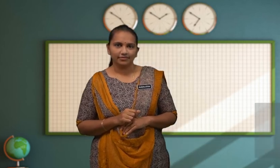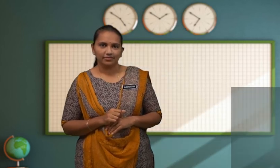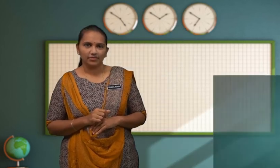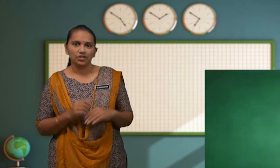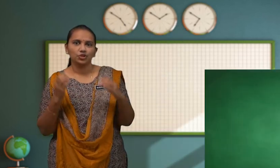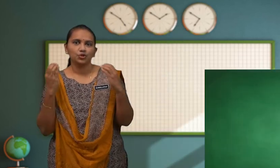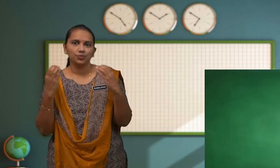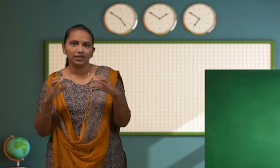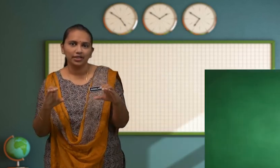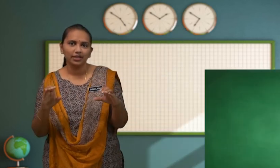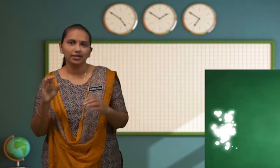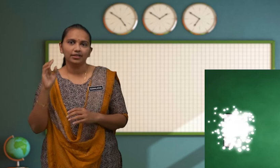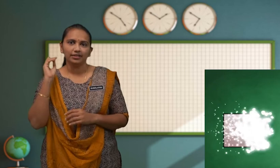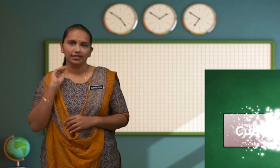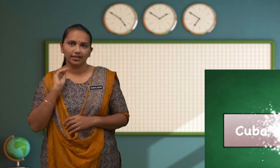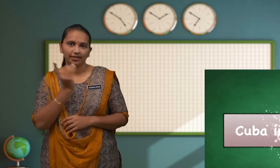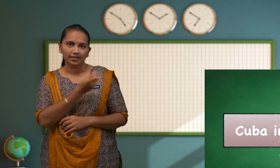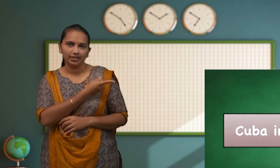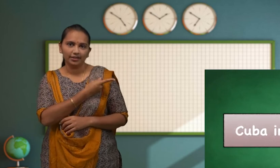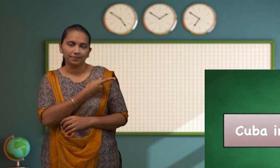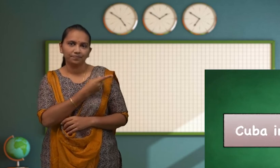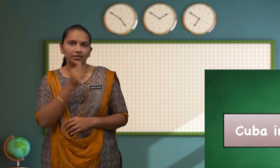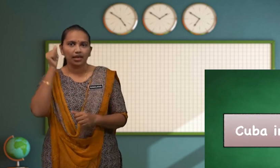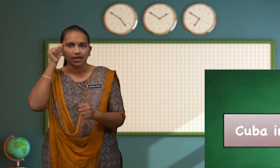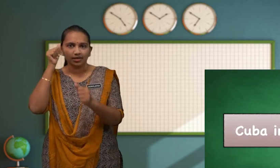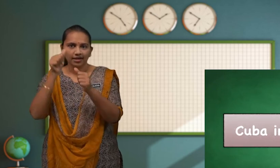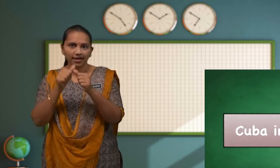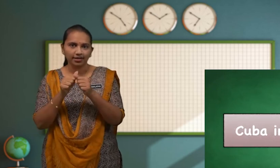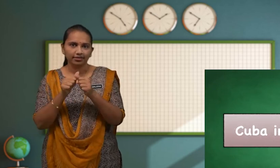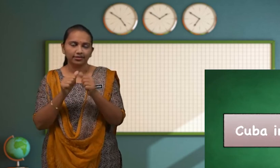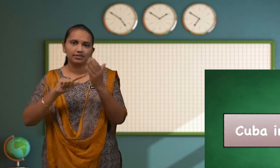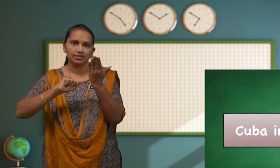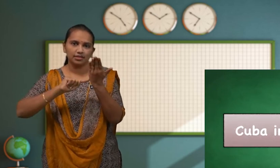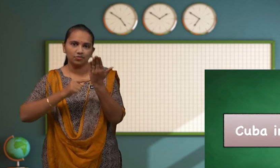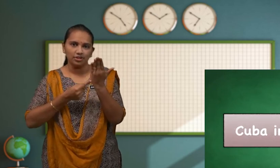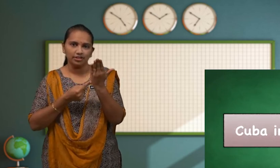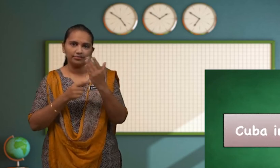Cuba Kita Ingat Semula